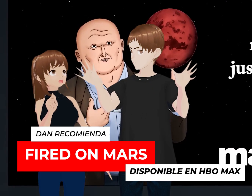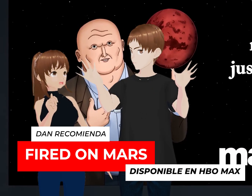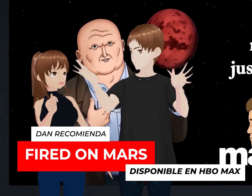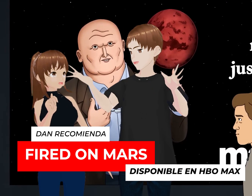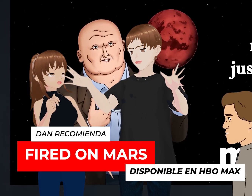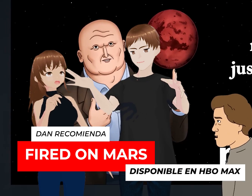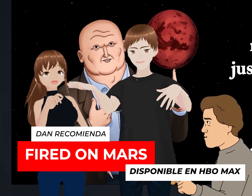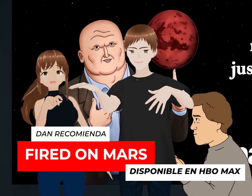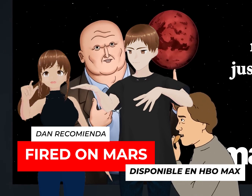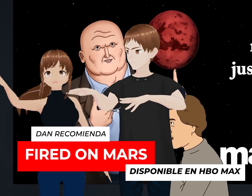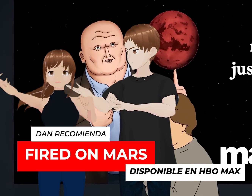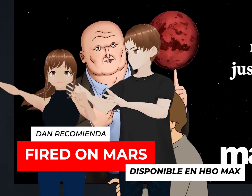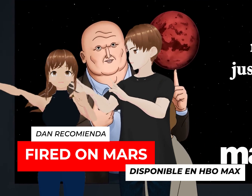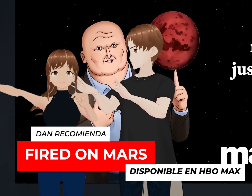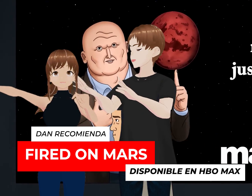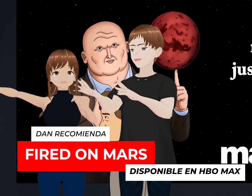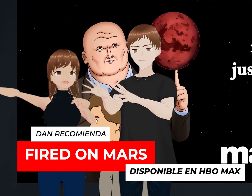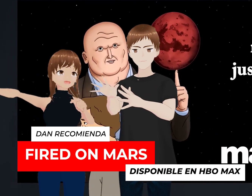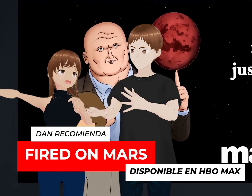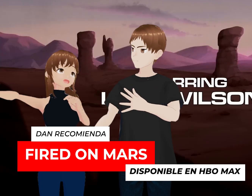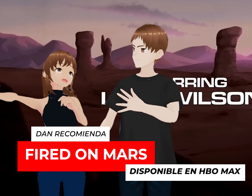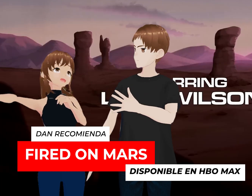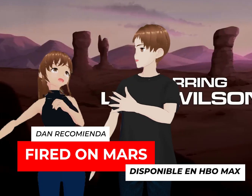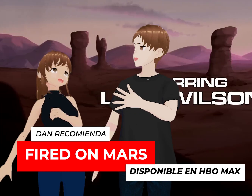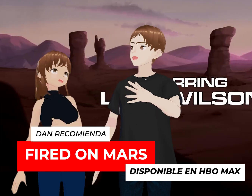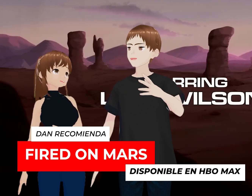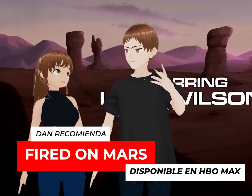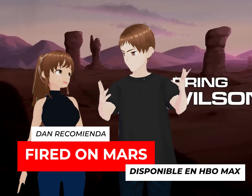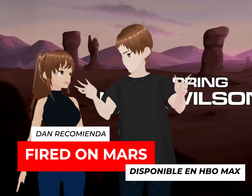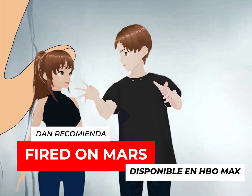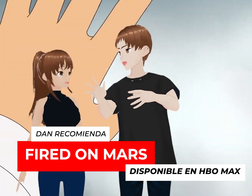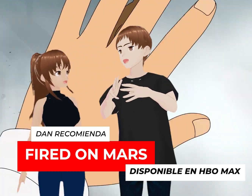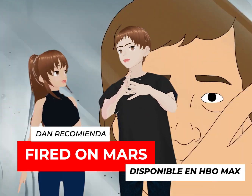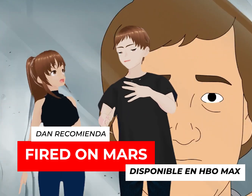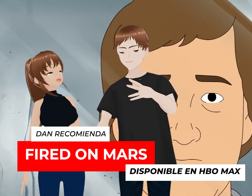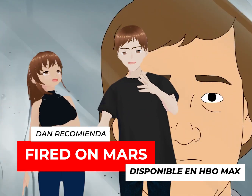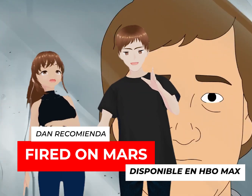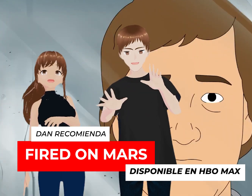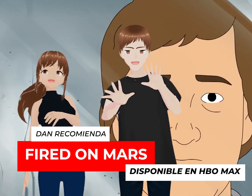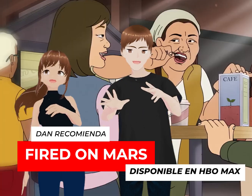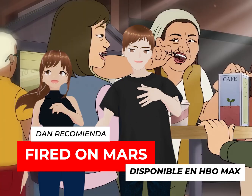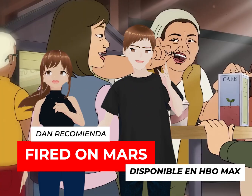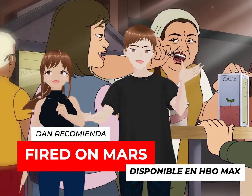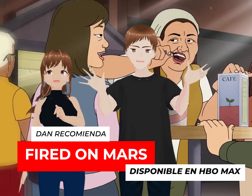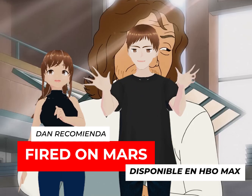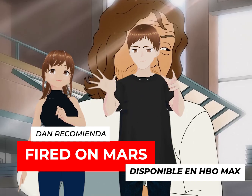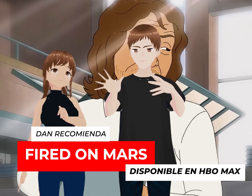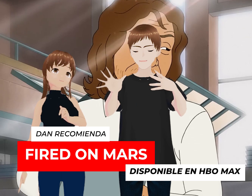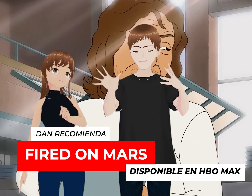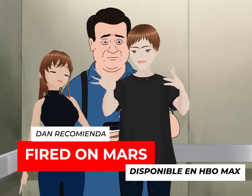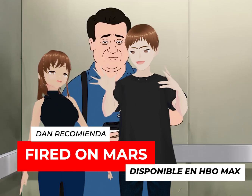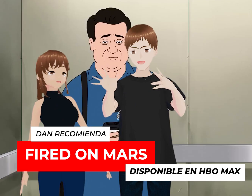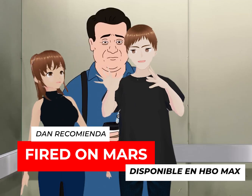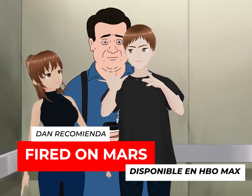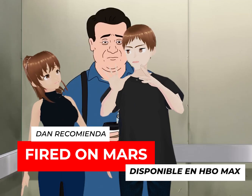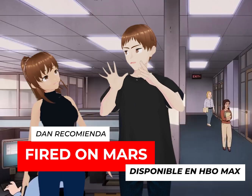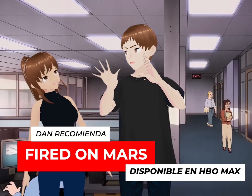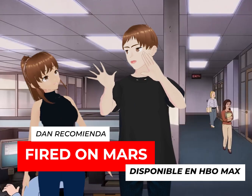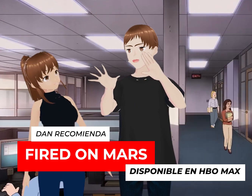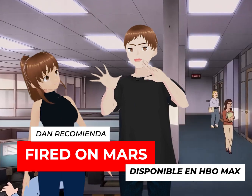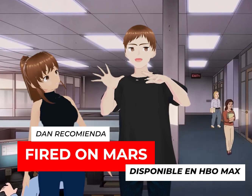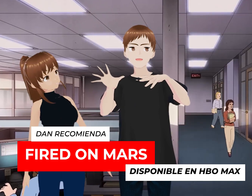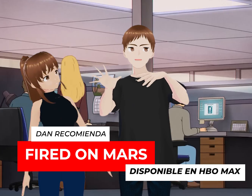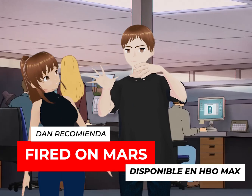Ok, corrido. Exactamente, para afuera. ¿Qué es lo que ocurre? Sabemos que ahorita hay algunas personas que creen que